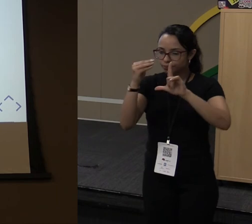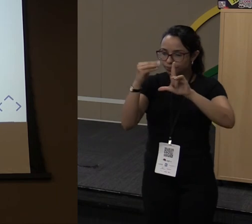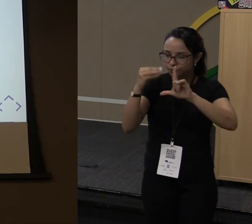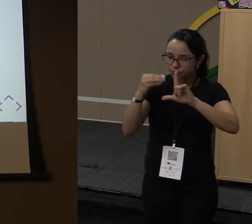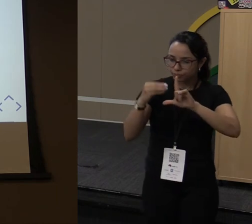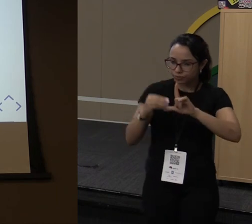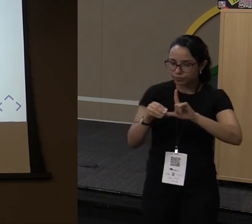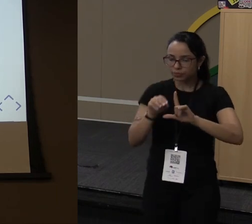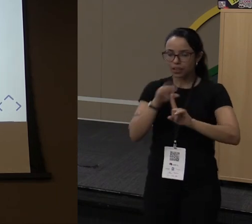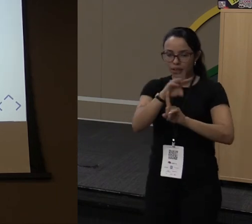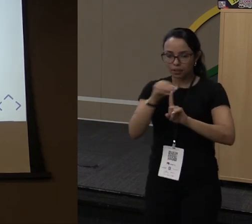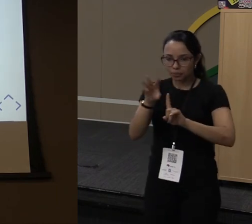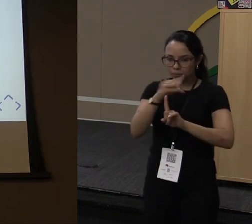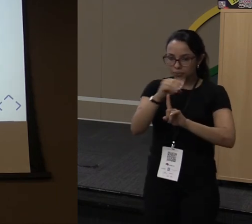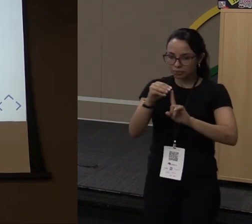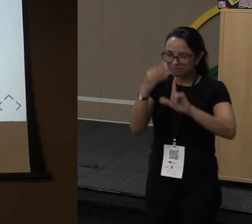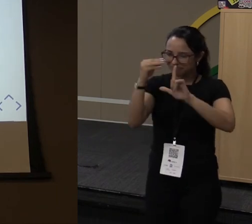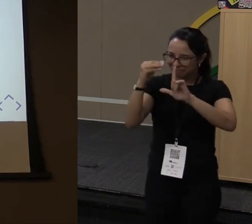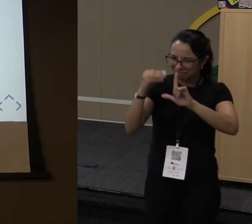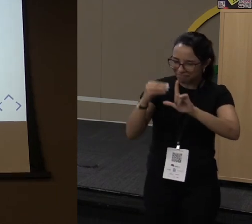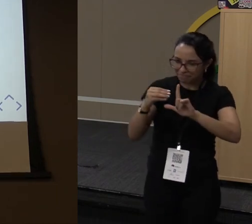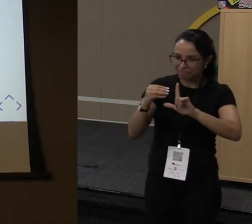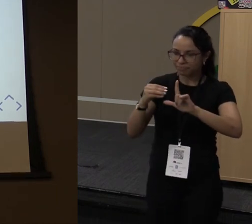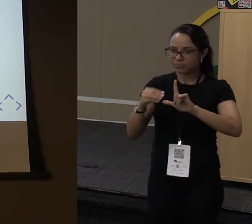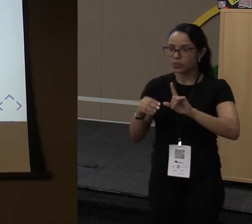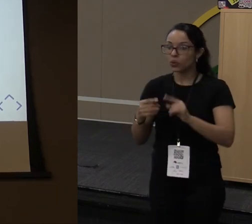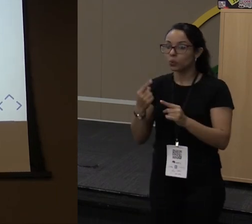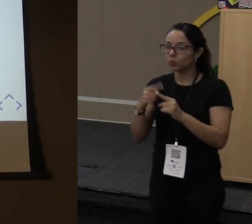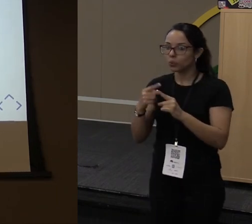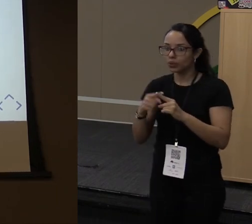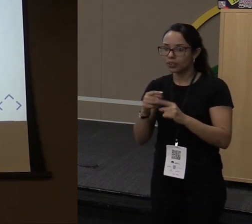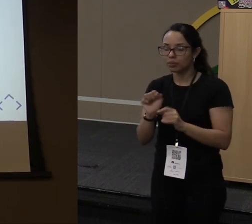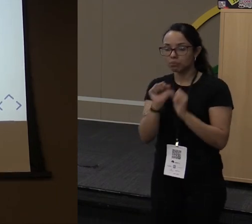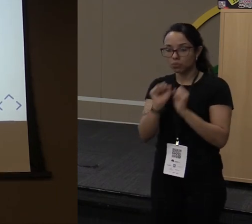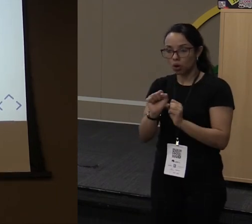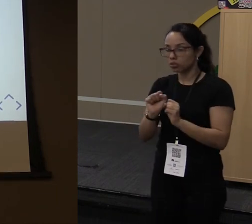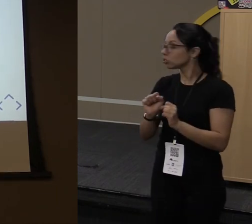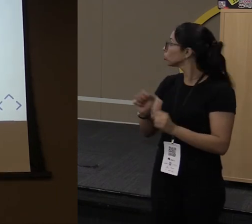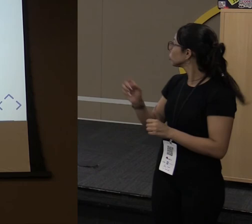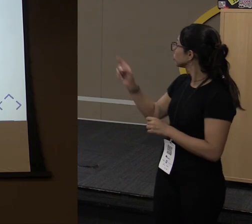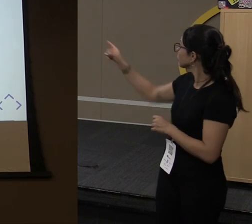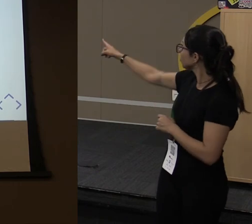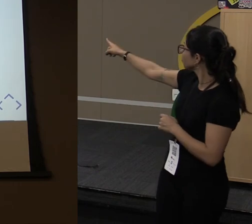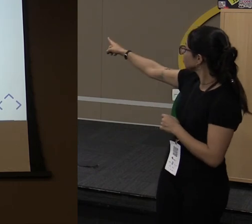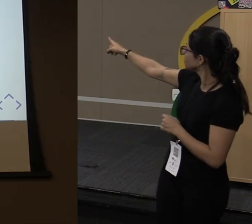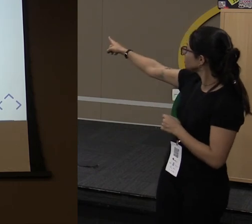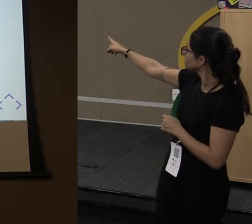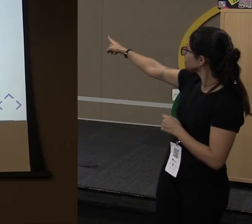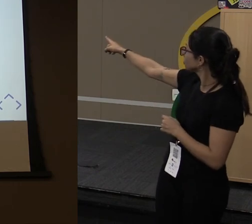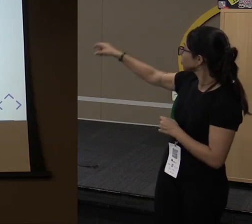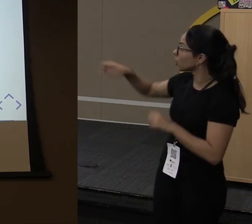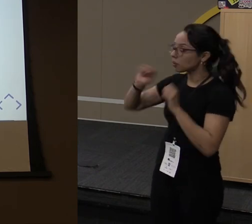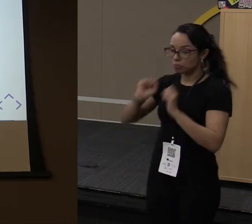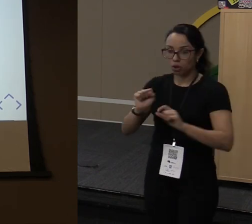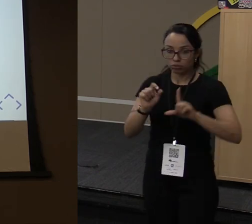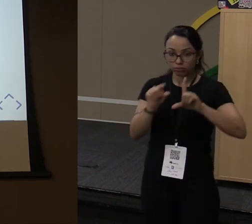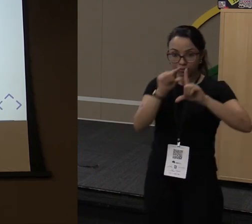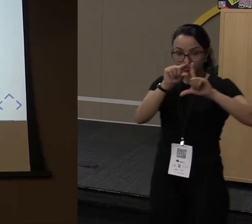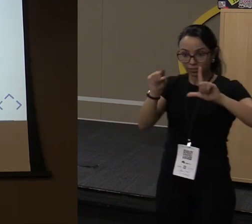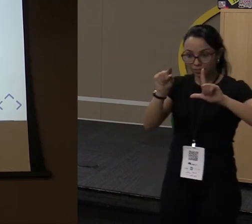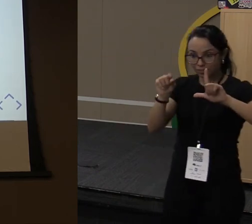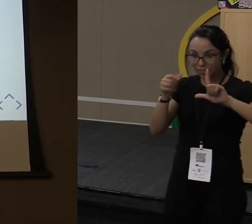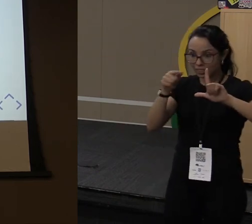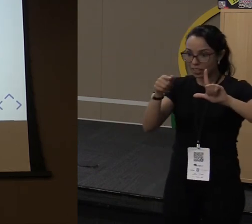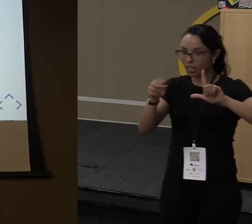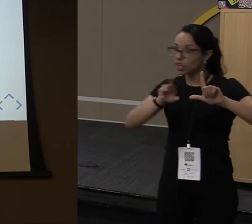API dentro da API de streams. Então, por exemplo, eu posso dar um distinct e um ponto count. Eu posso dizer aqui, dentro dessa lista, só